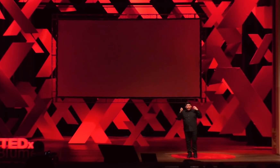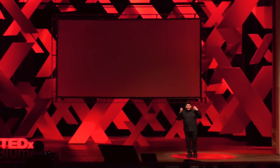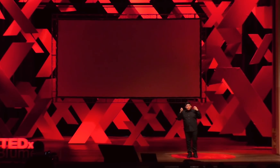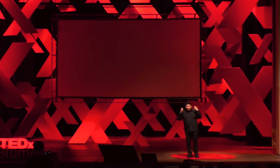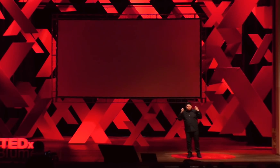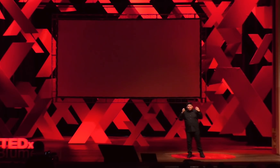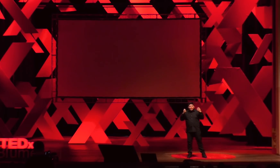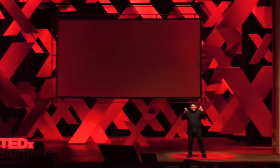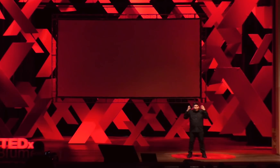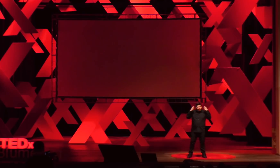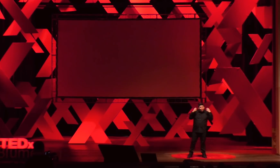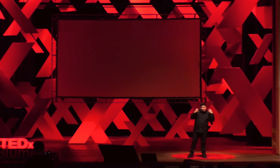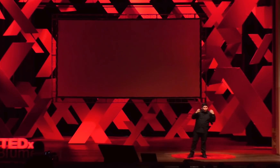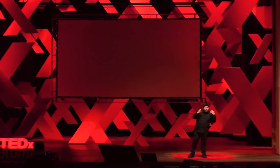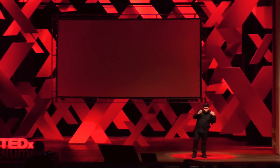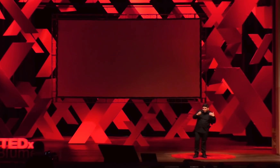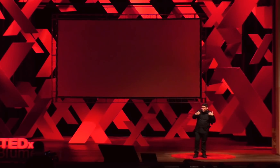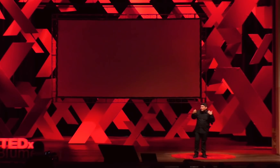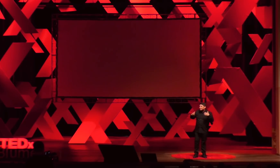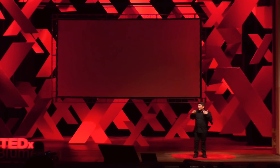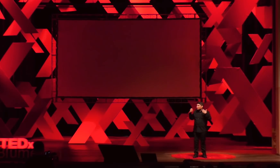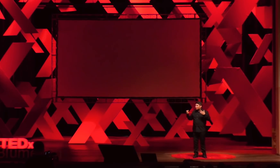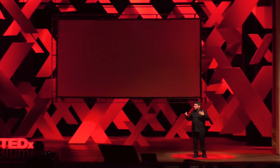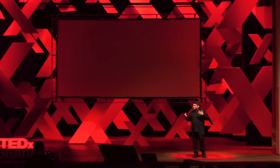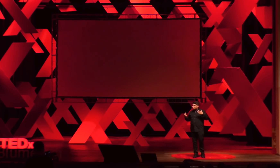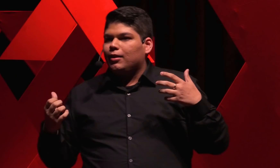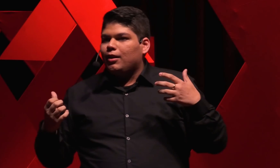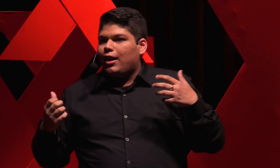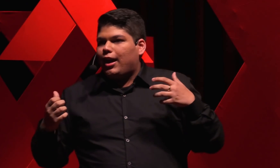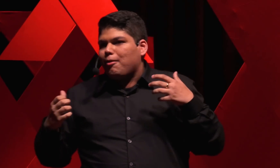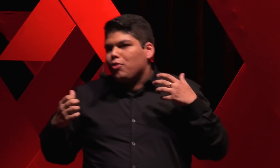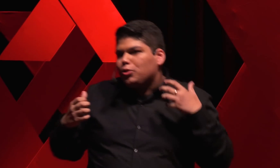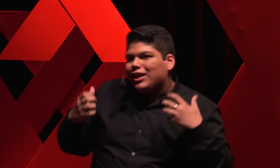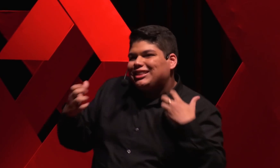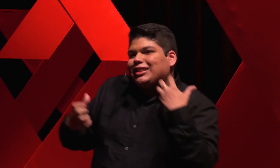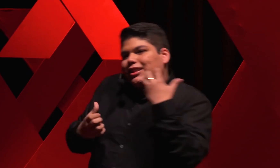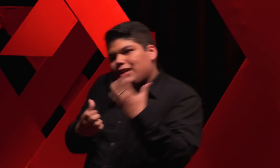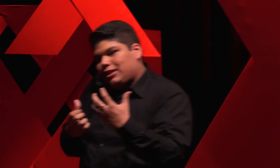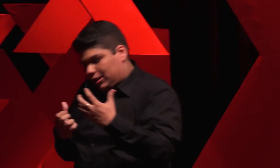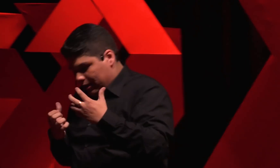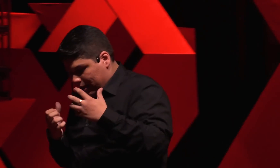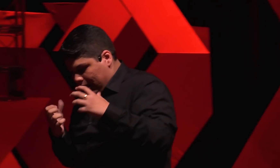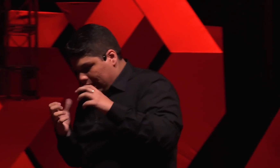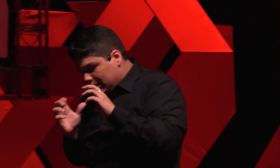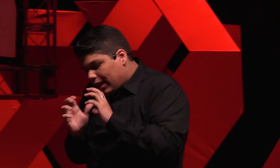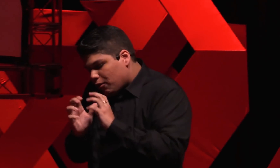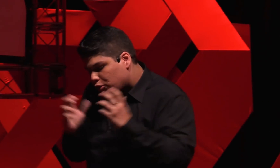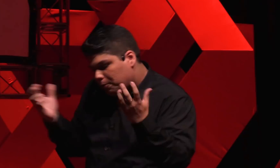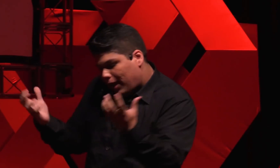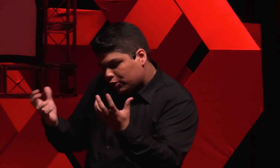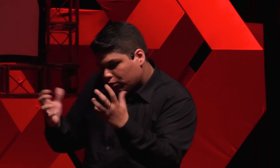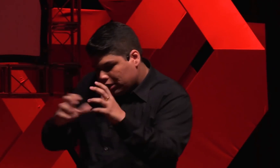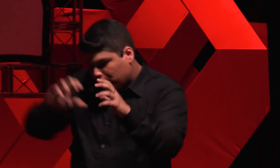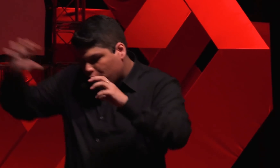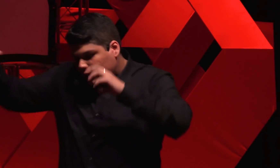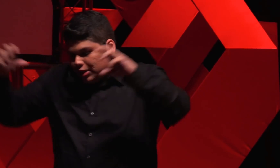além de muito pedagógico, muito encantador. Era muito excitante estar num espaço onde as muitas